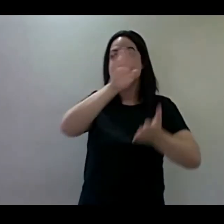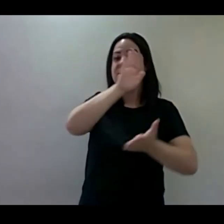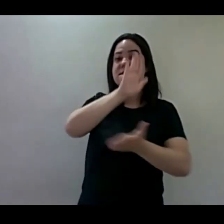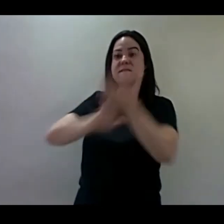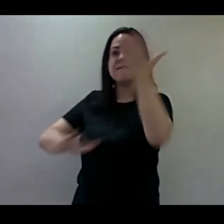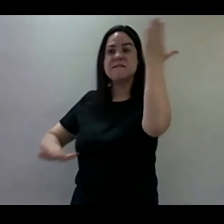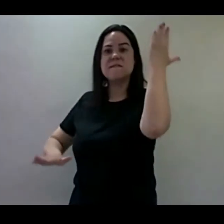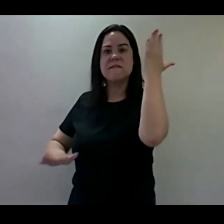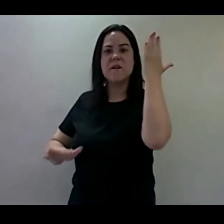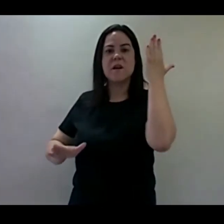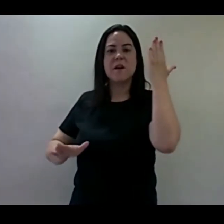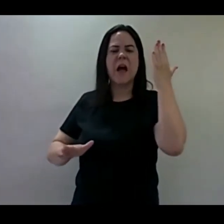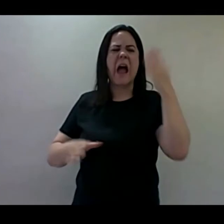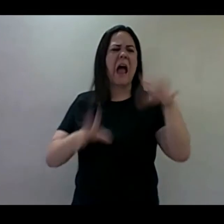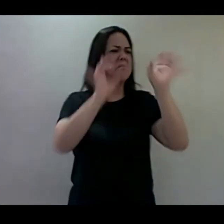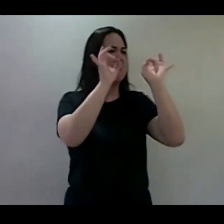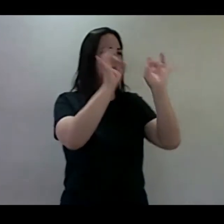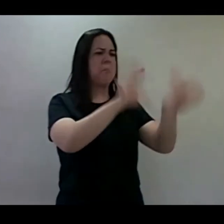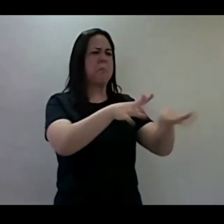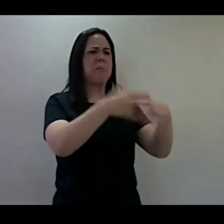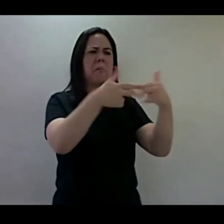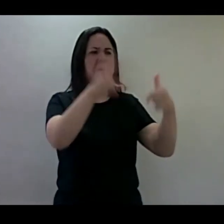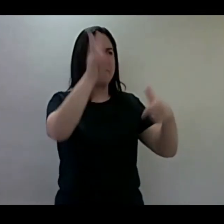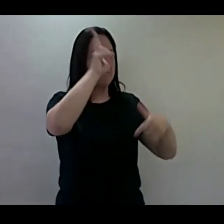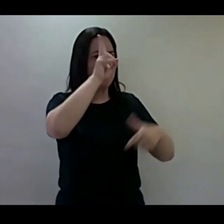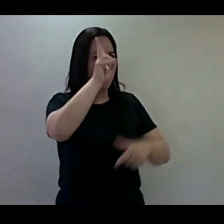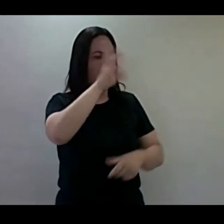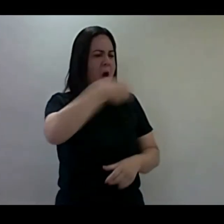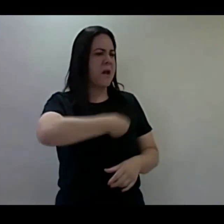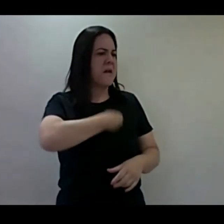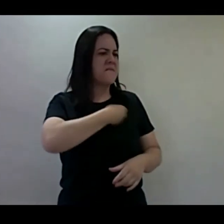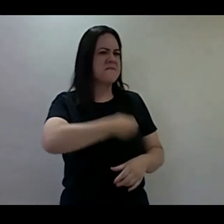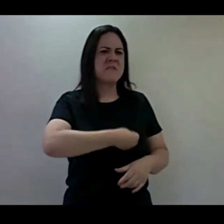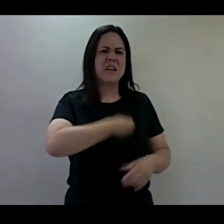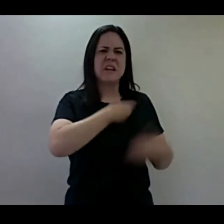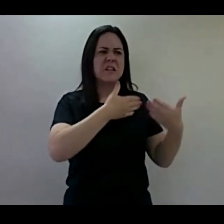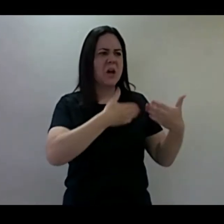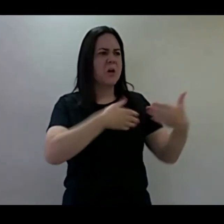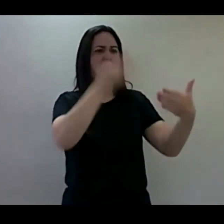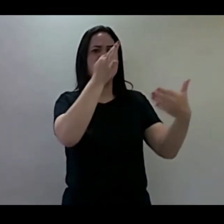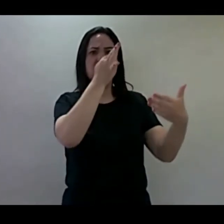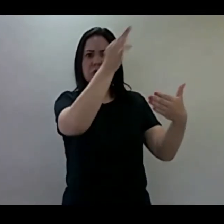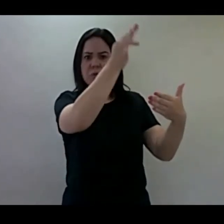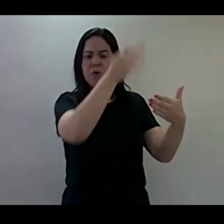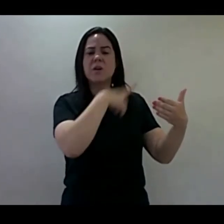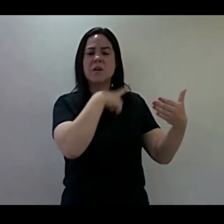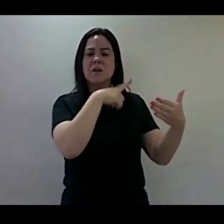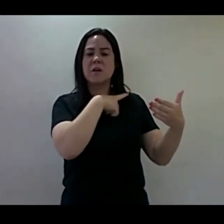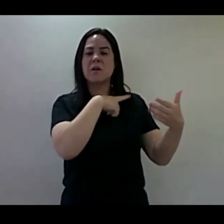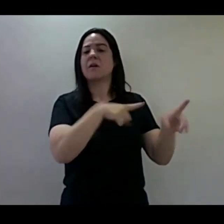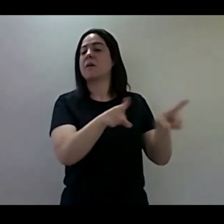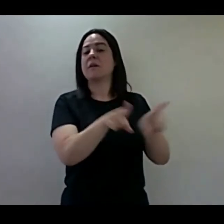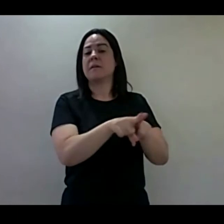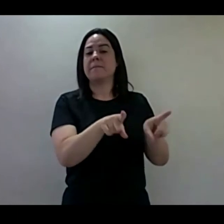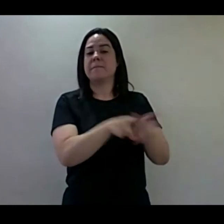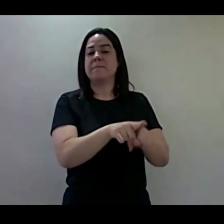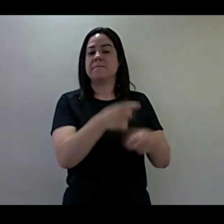sua vida, sua história, seu legado, e provavelmente deixa para trás também aquela aspiração que ele tinha, aquele desejo